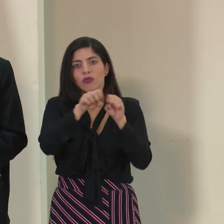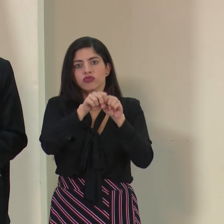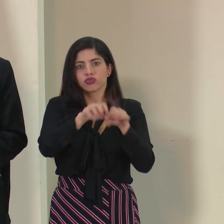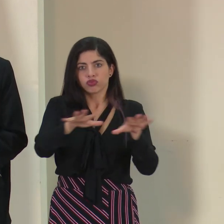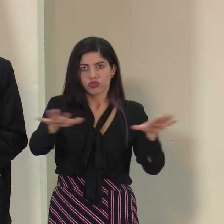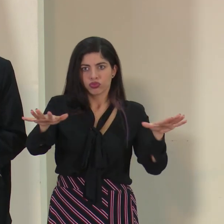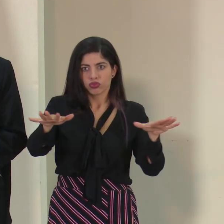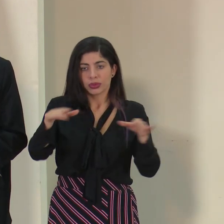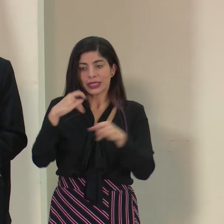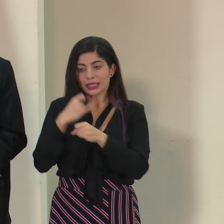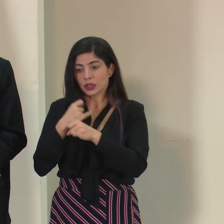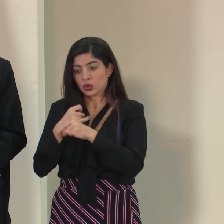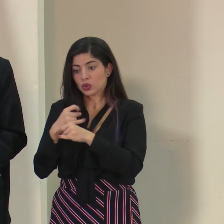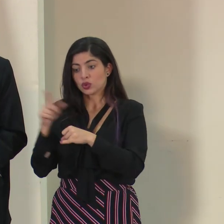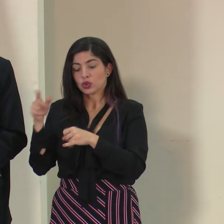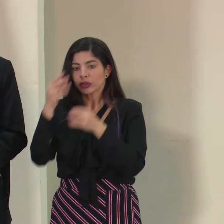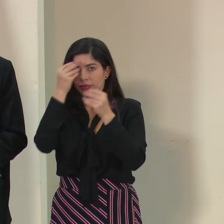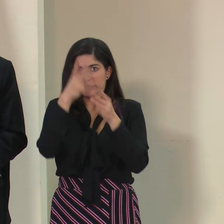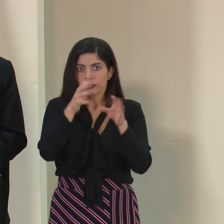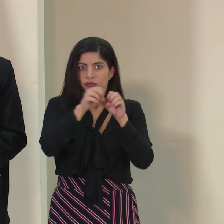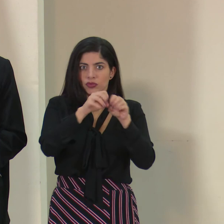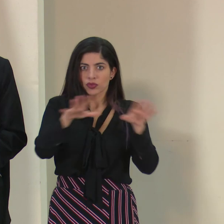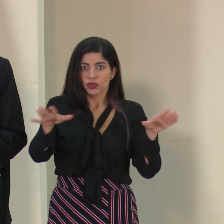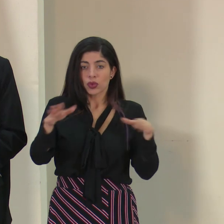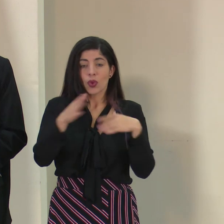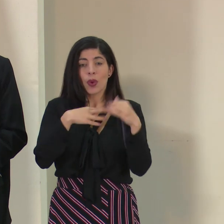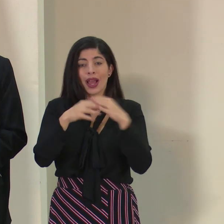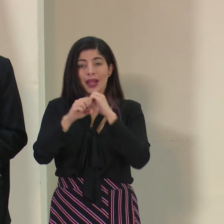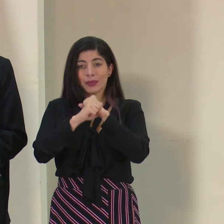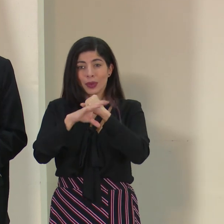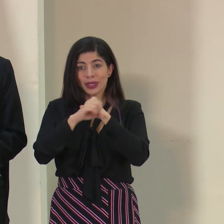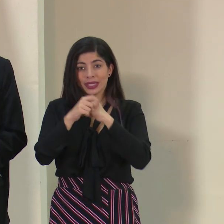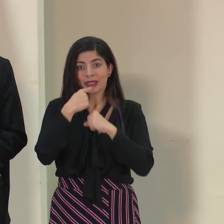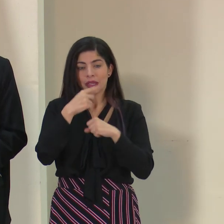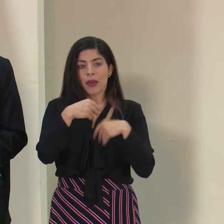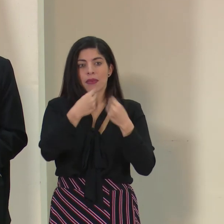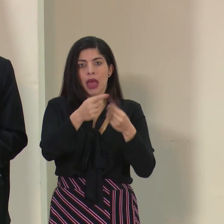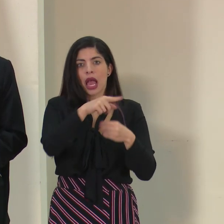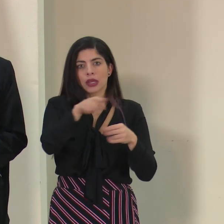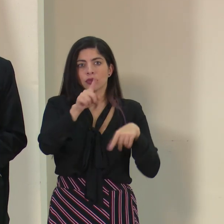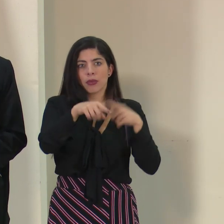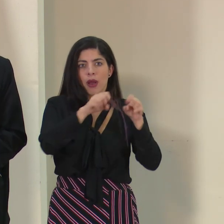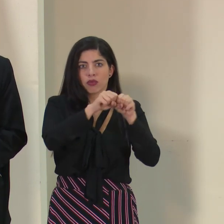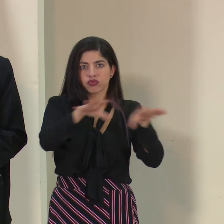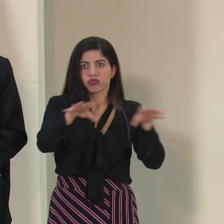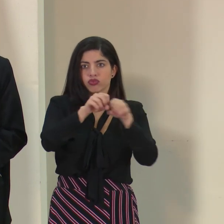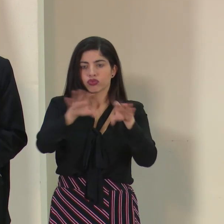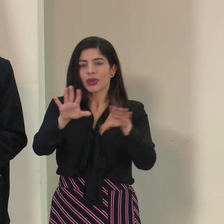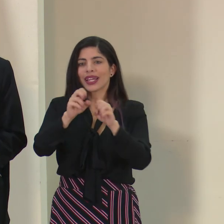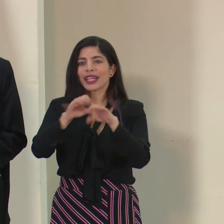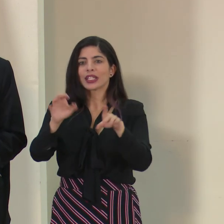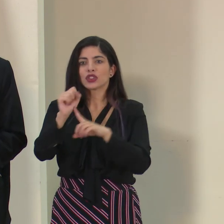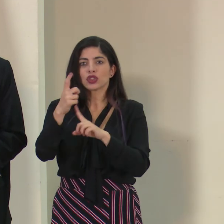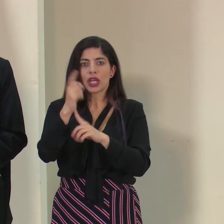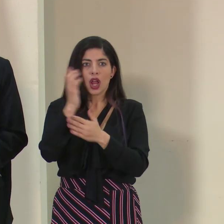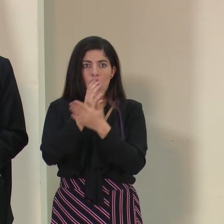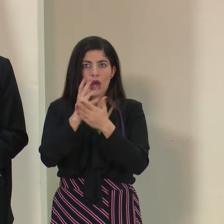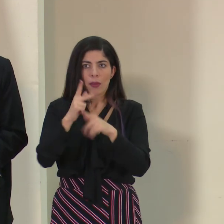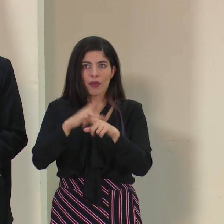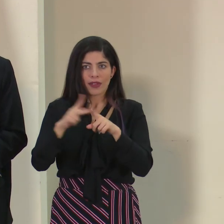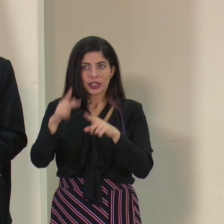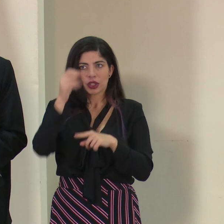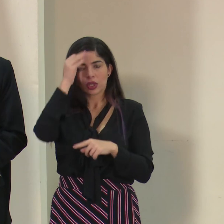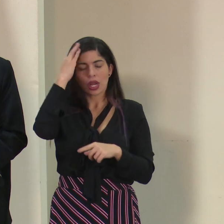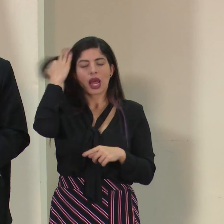emitir la institución como tal. Todos los spots que les decíamos, ellos también los van a transmitir a través de sus redes sociales, los colegios profesionales